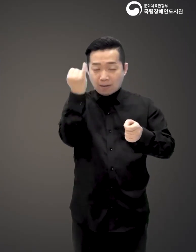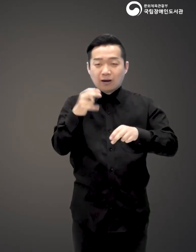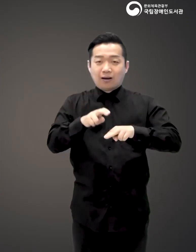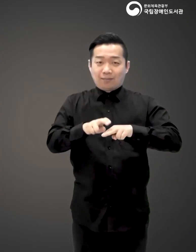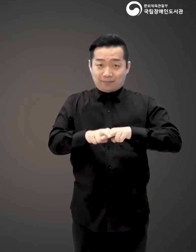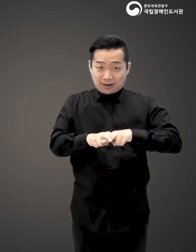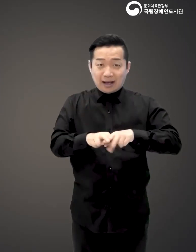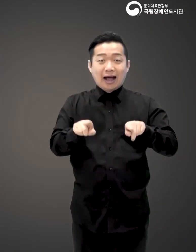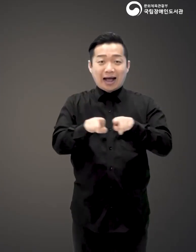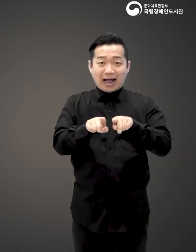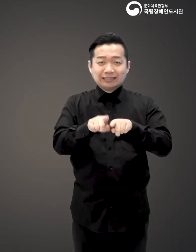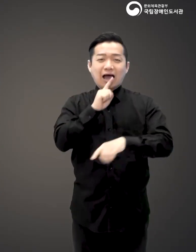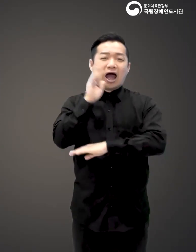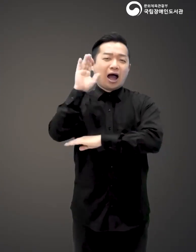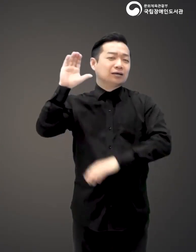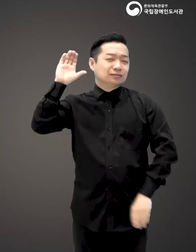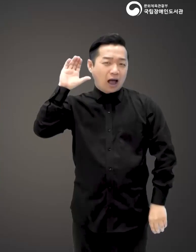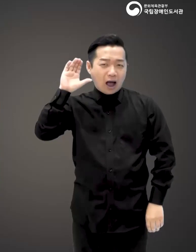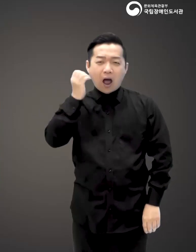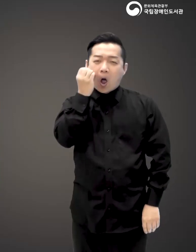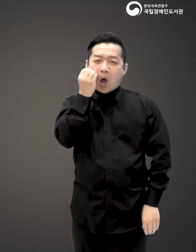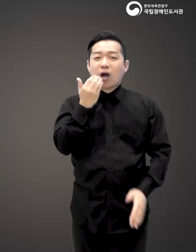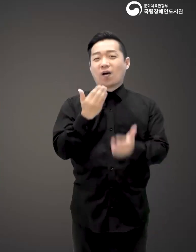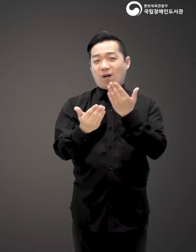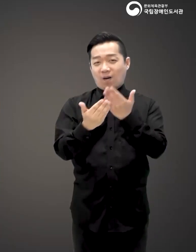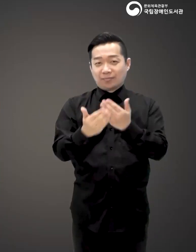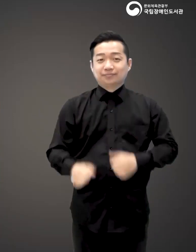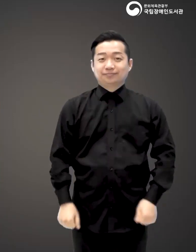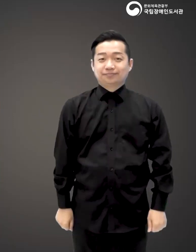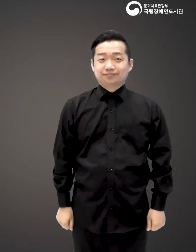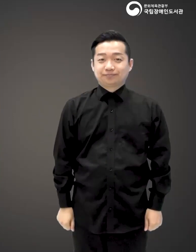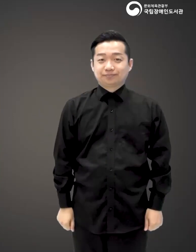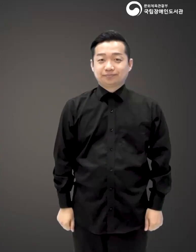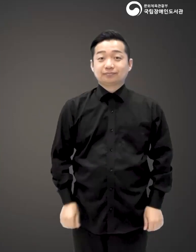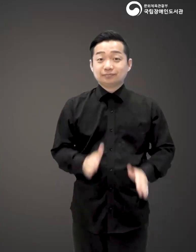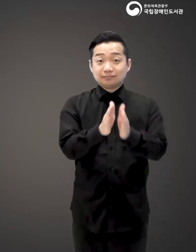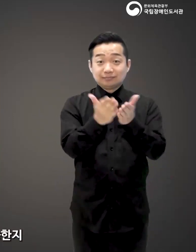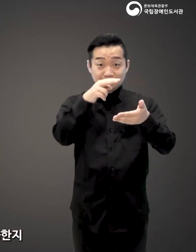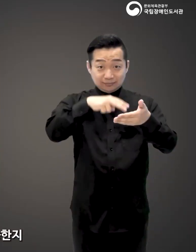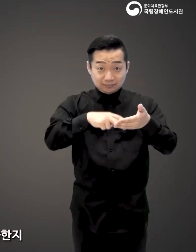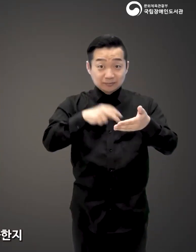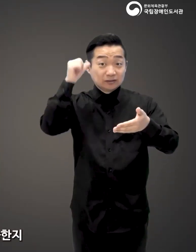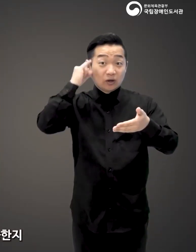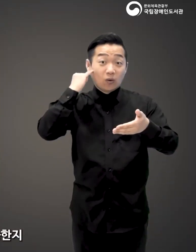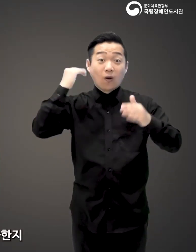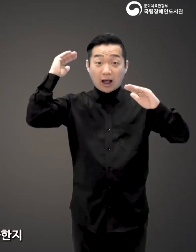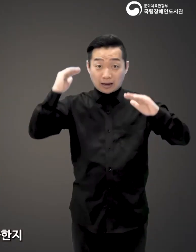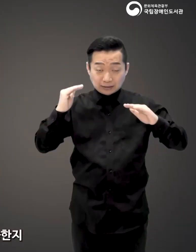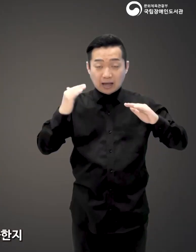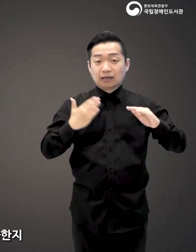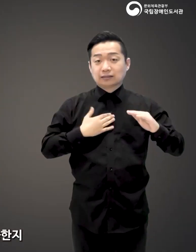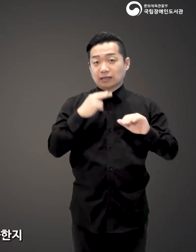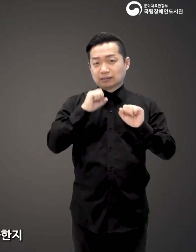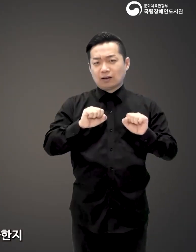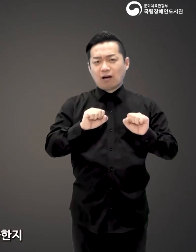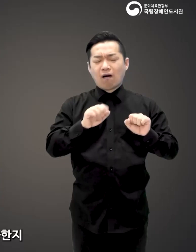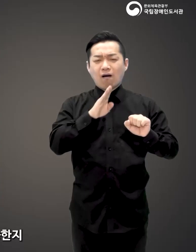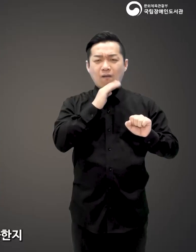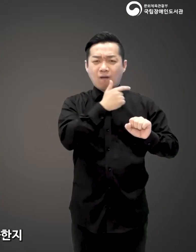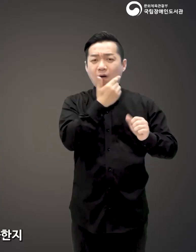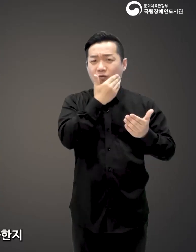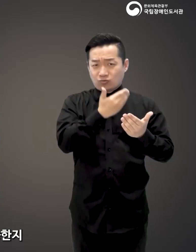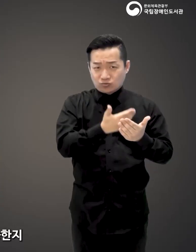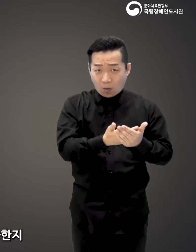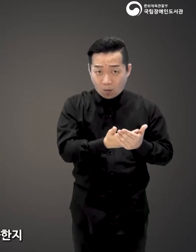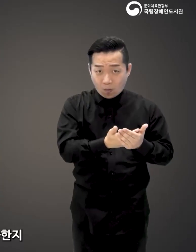할머니의 무릎에 누워 설화처럼 듣는 것만 같은 신기한 체험이죠 이 책을 통해 특히 청소년들은 나의